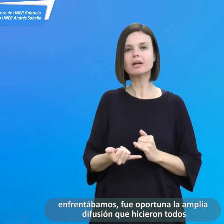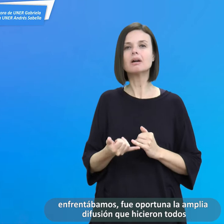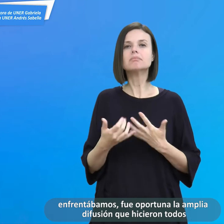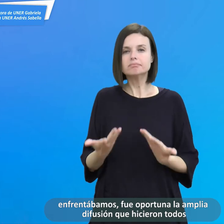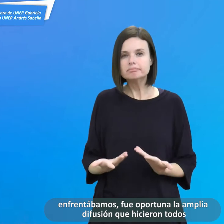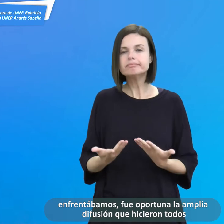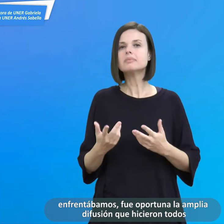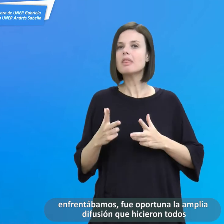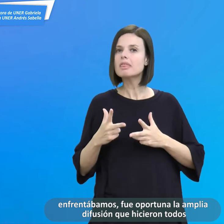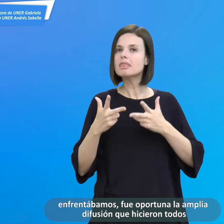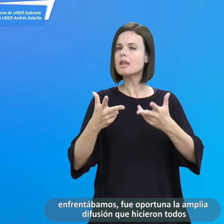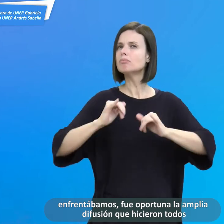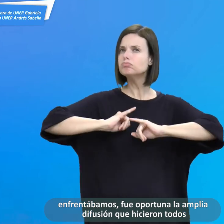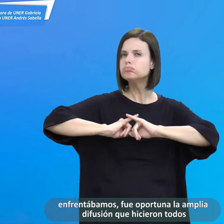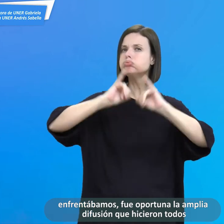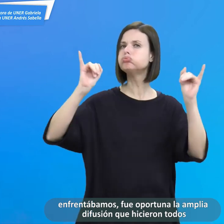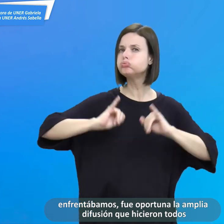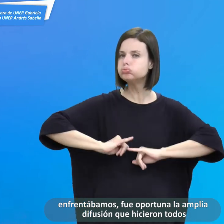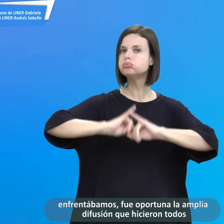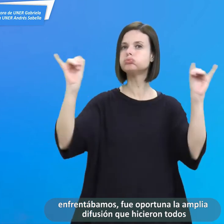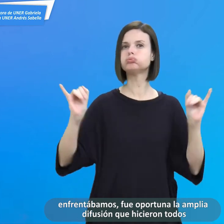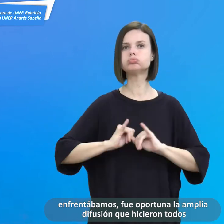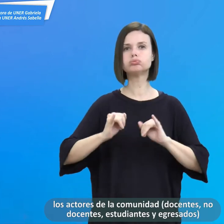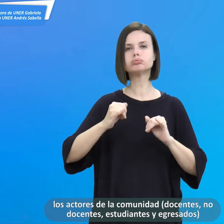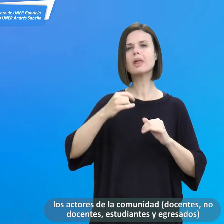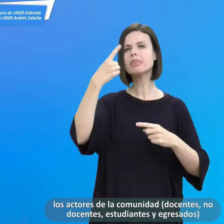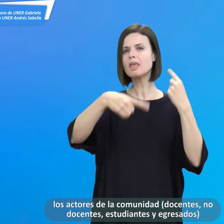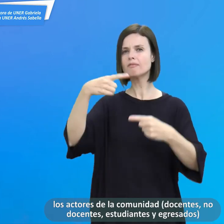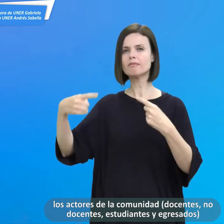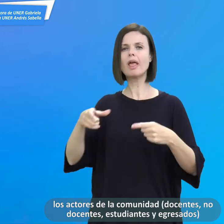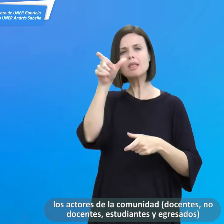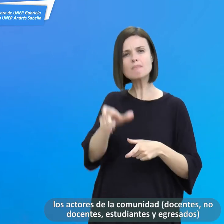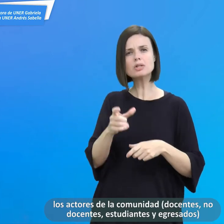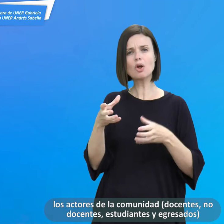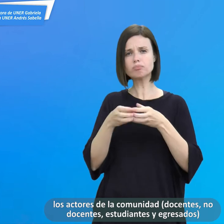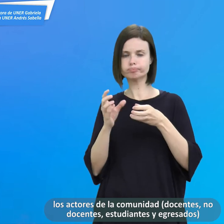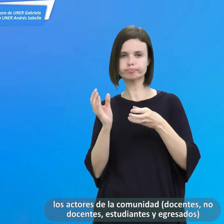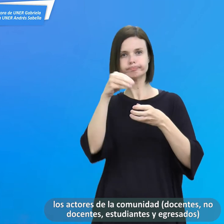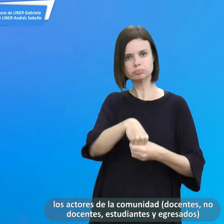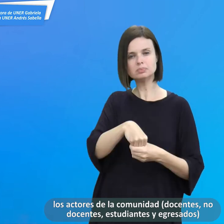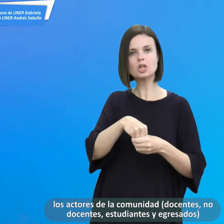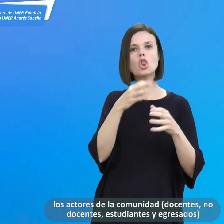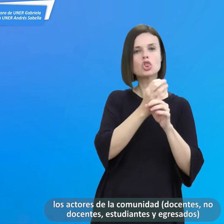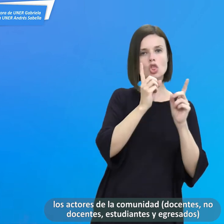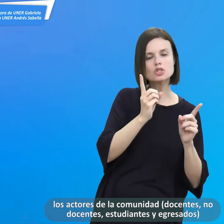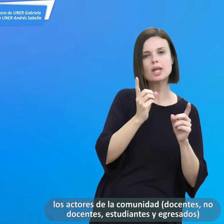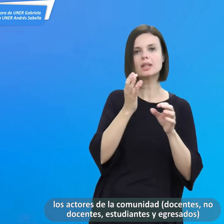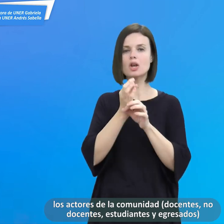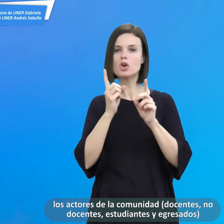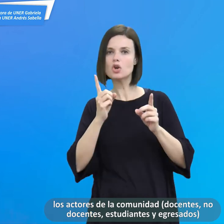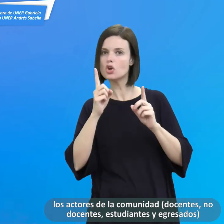presupuestaria que enfrentábamos, fue oportuna la amplia difusión que hicieron todos los actores de la